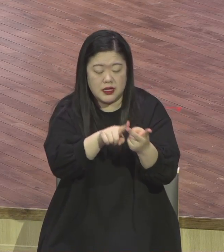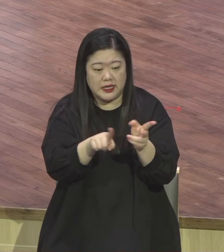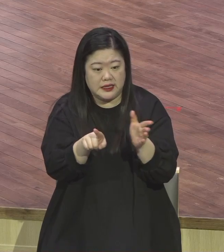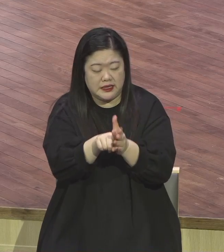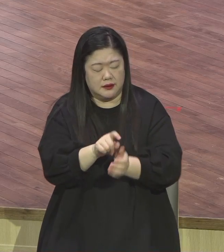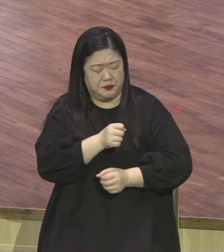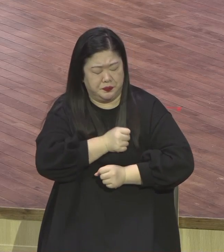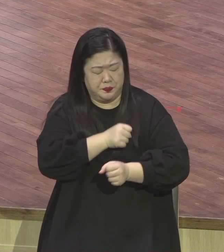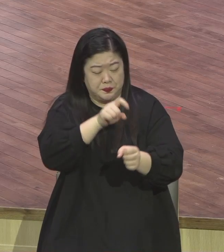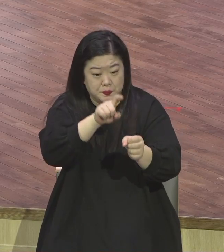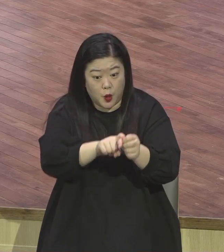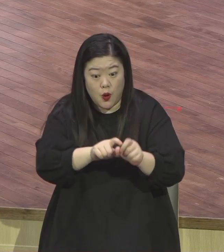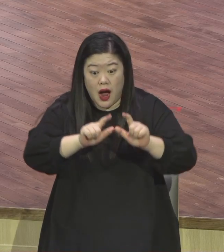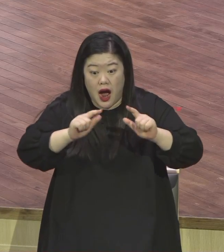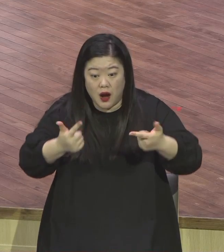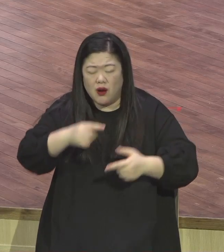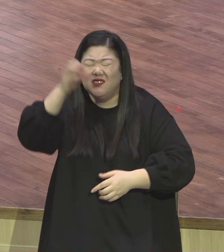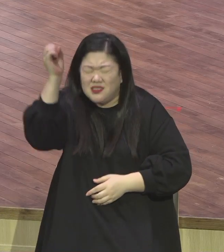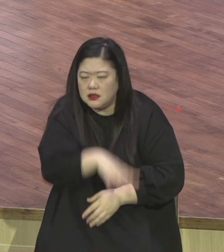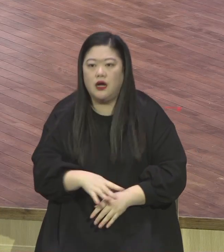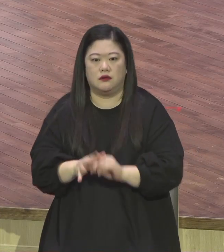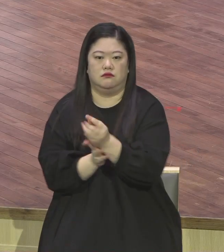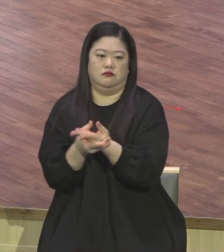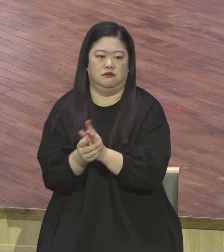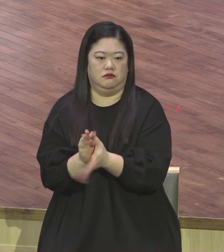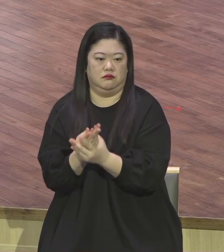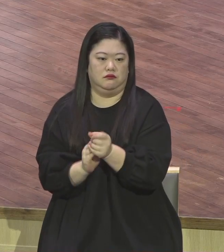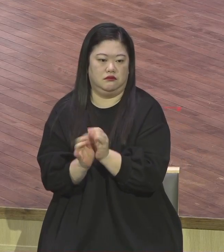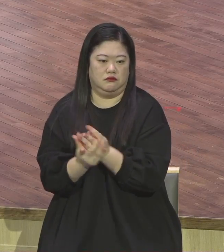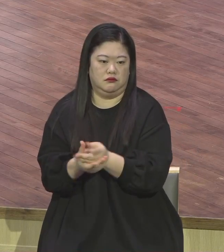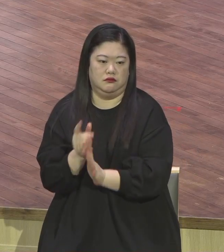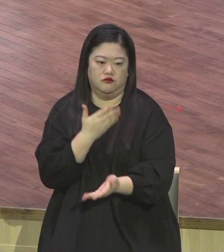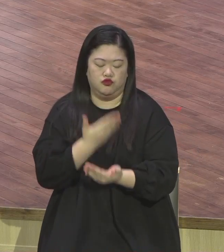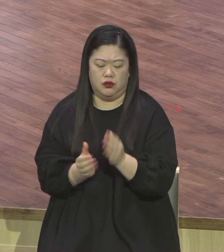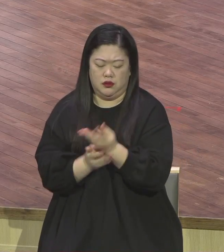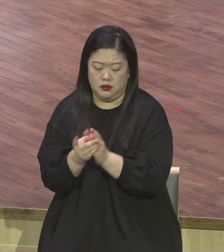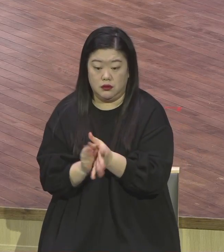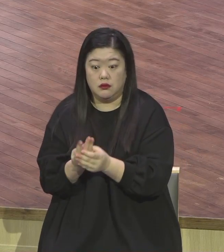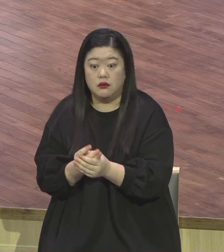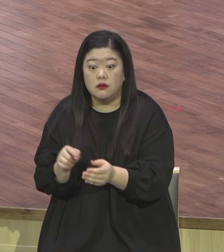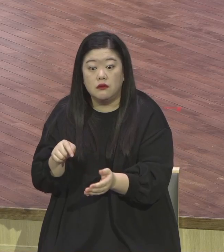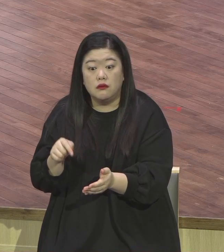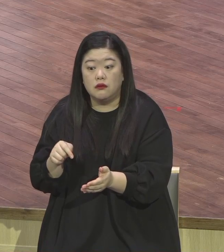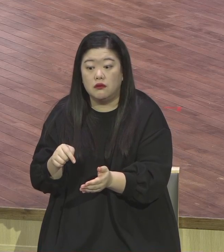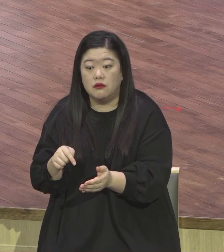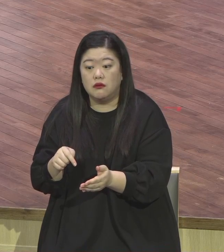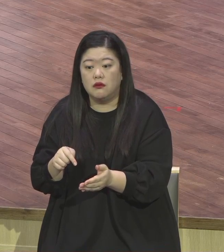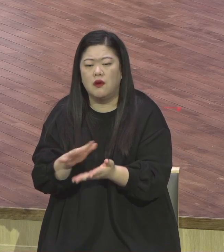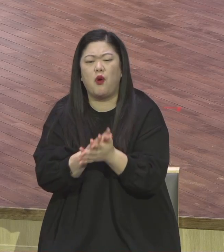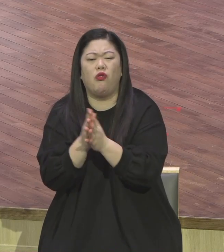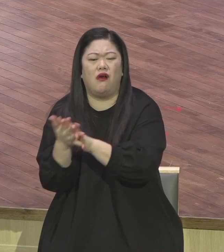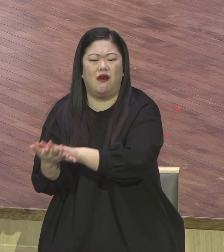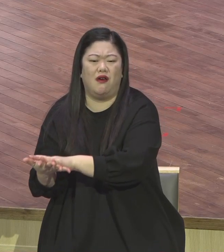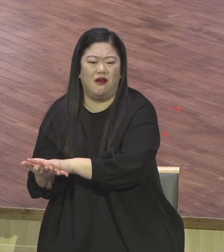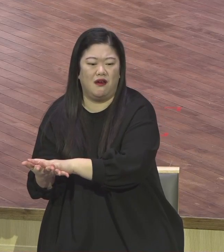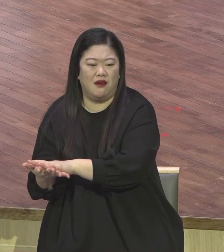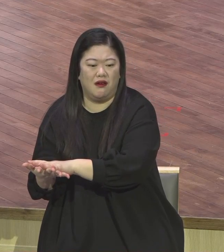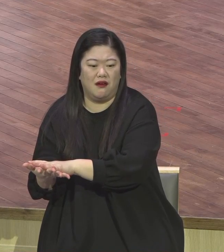그러니까 전통이 무조건 나쁘다는 것은 아닌데 하나님의 말씀의 본질과 전혀